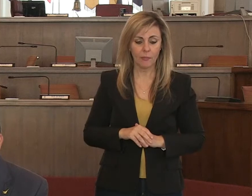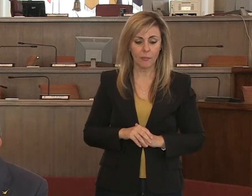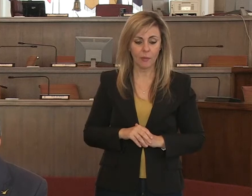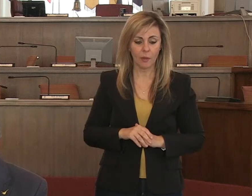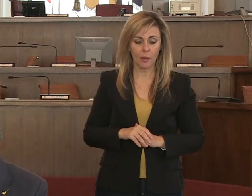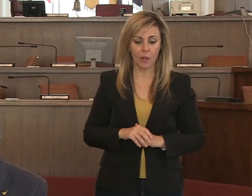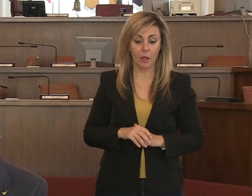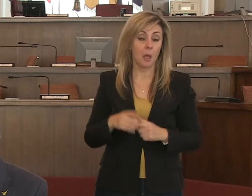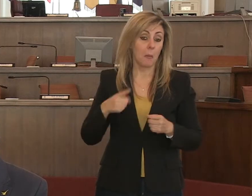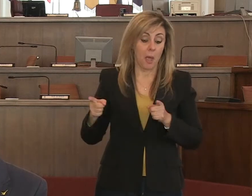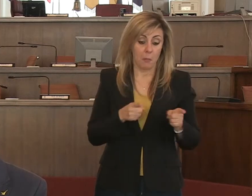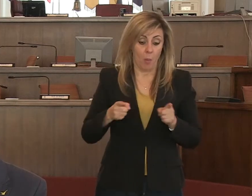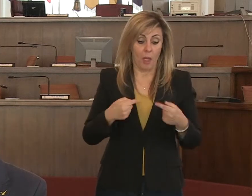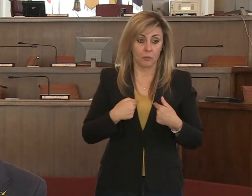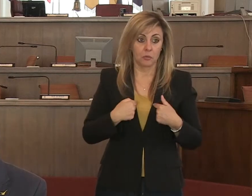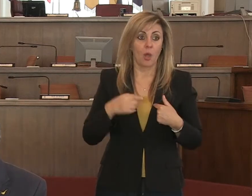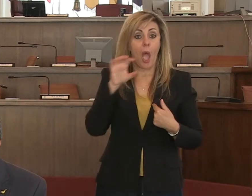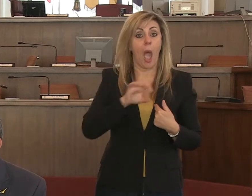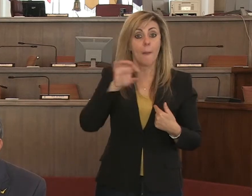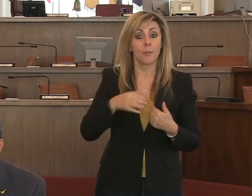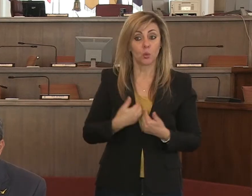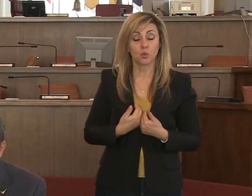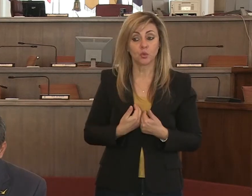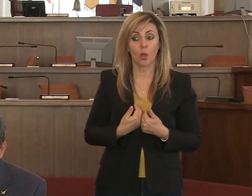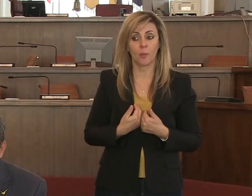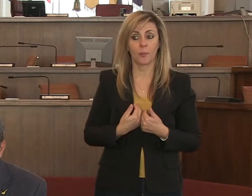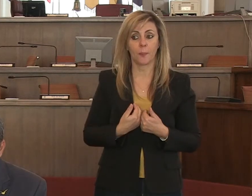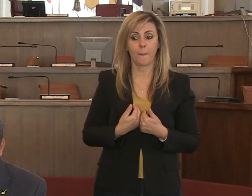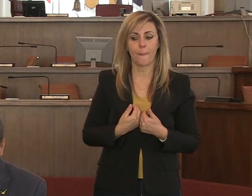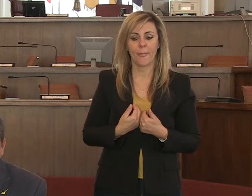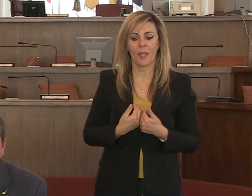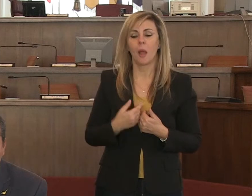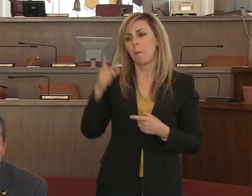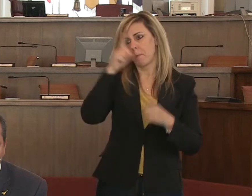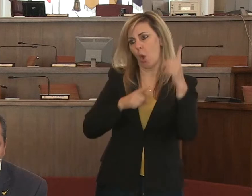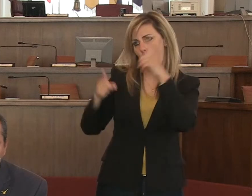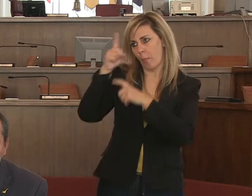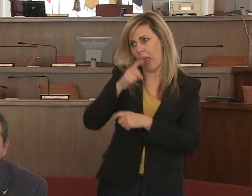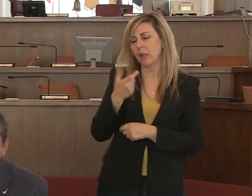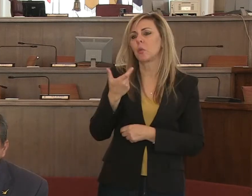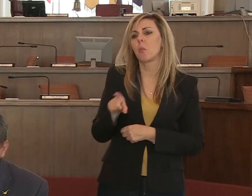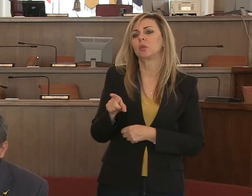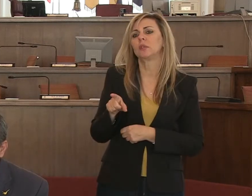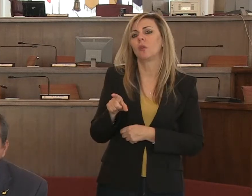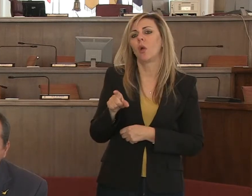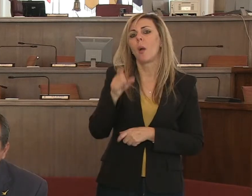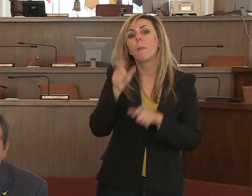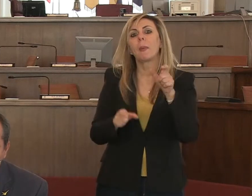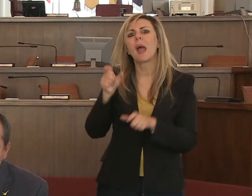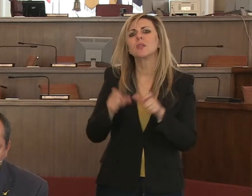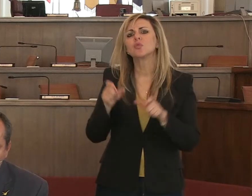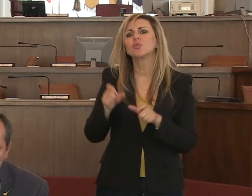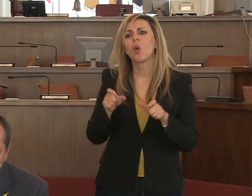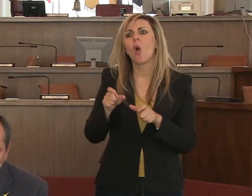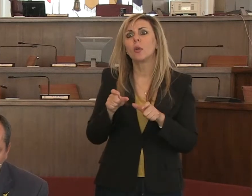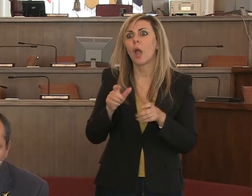perlomeno a noi soprattutto dall'Abruzzo un attimino preoccupare è il fatto che tutte quelle persone che non erano